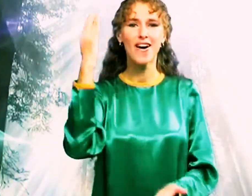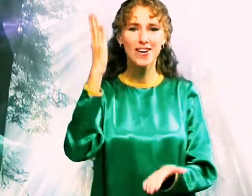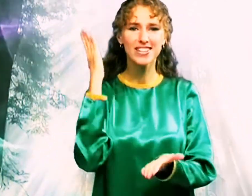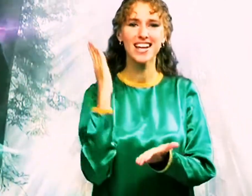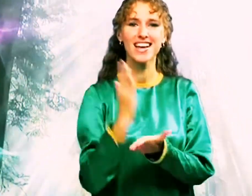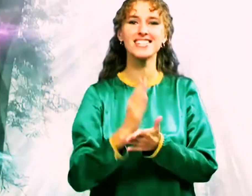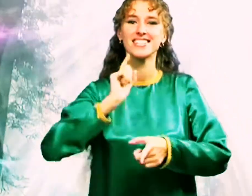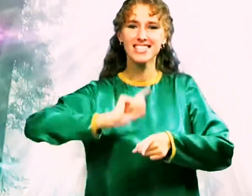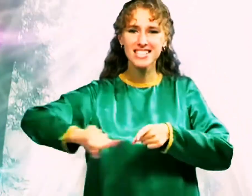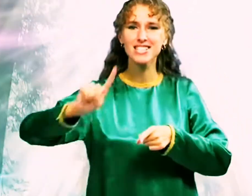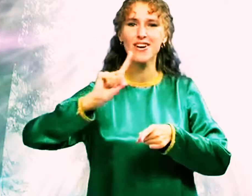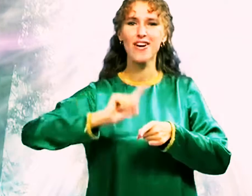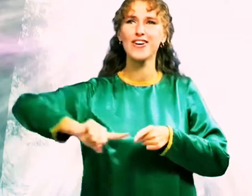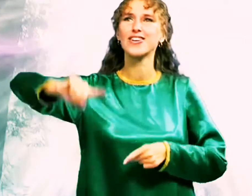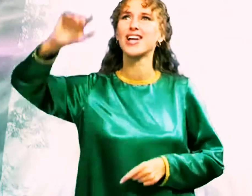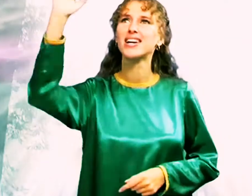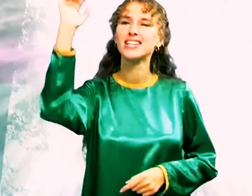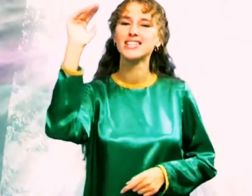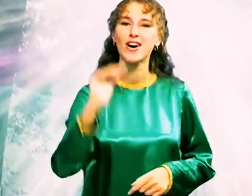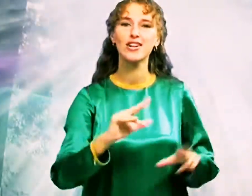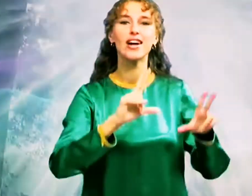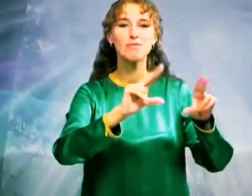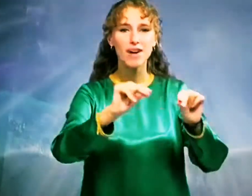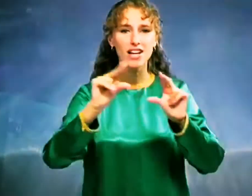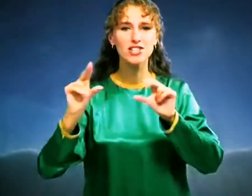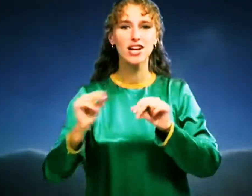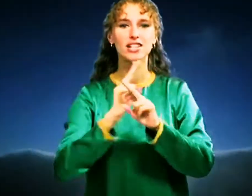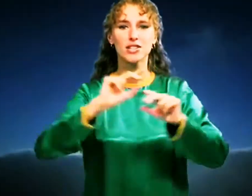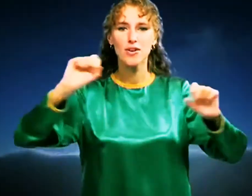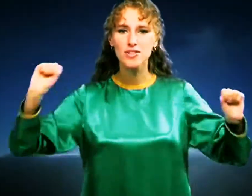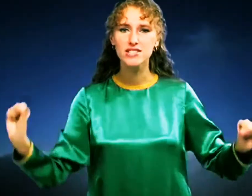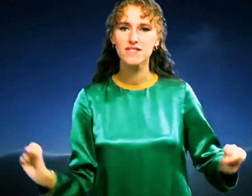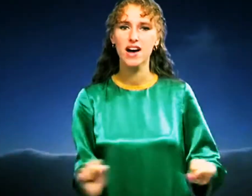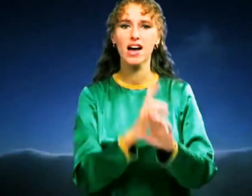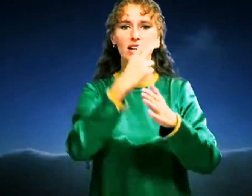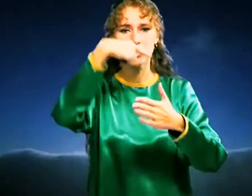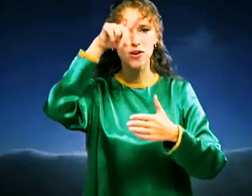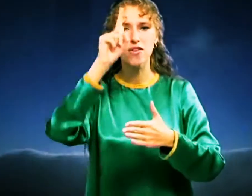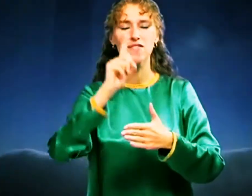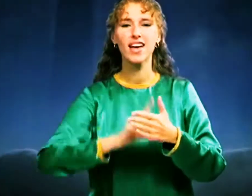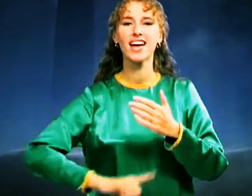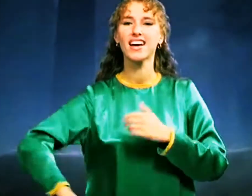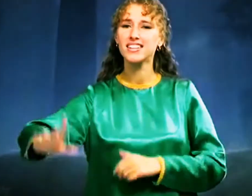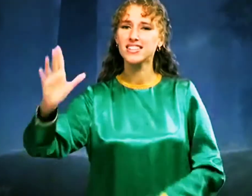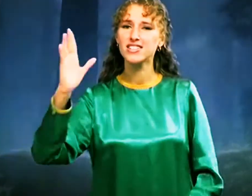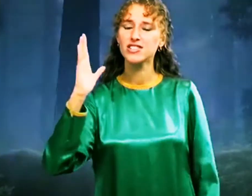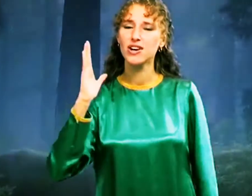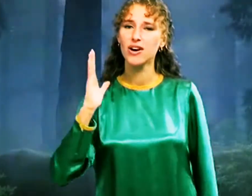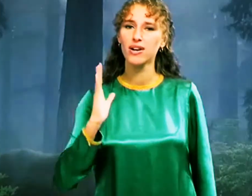он есть, и скоро грядет Блажен, кто свят, кто верит и ждет